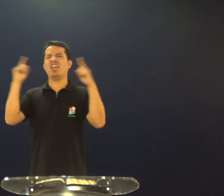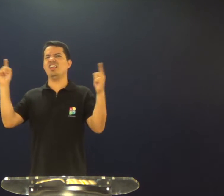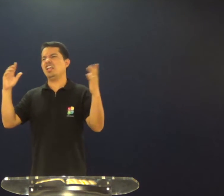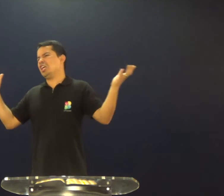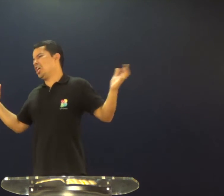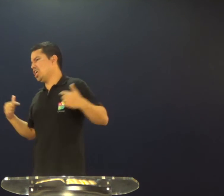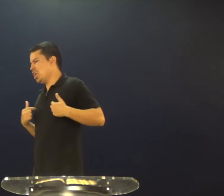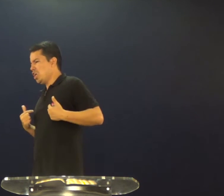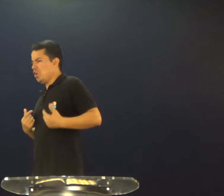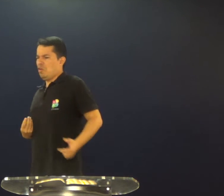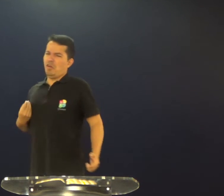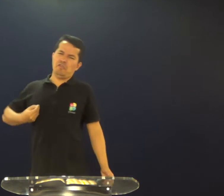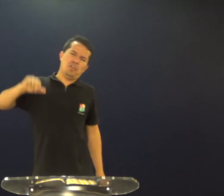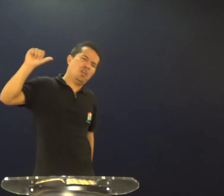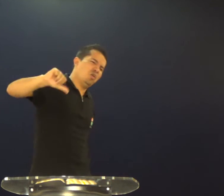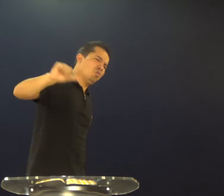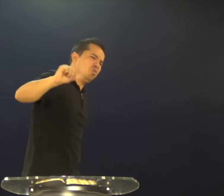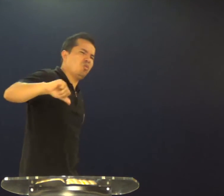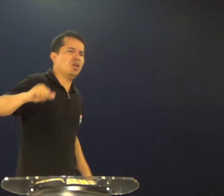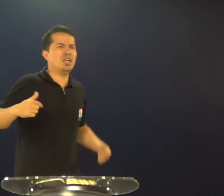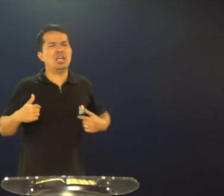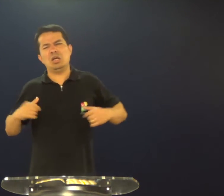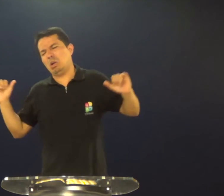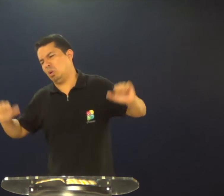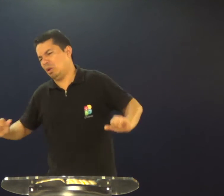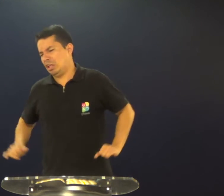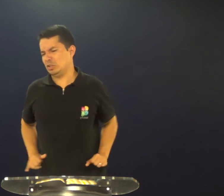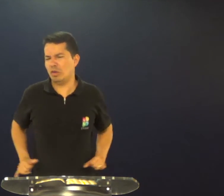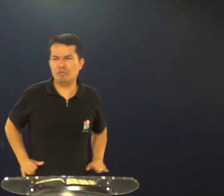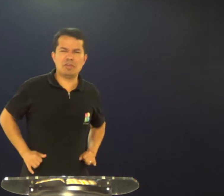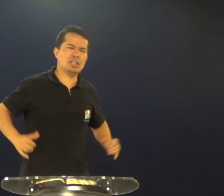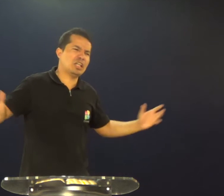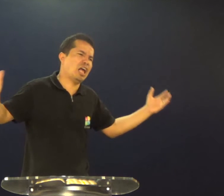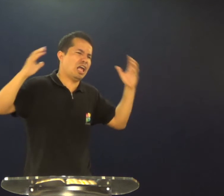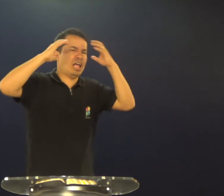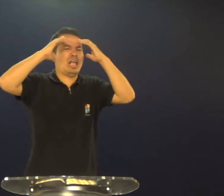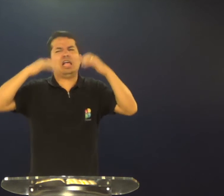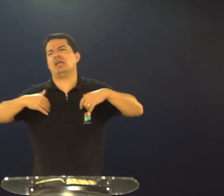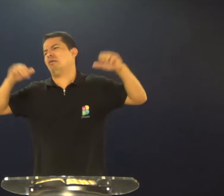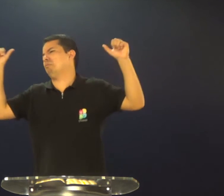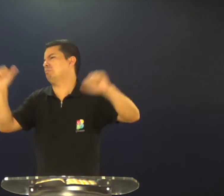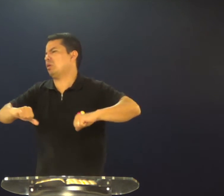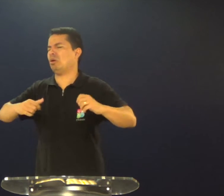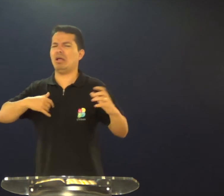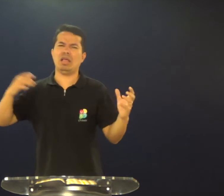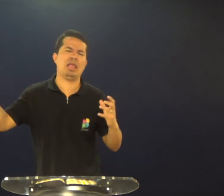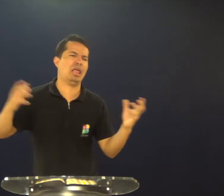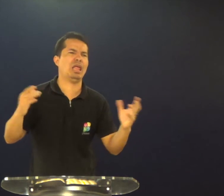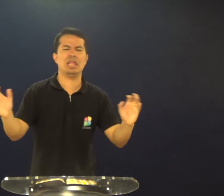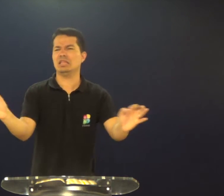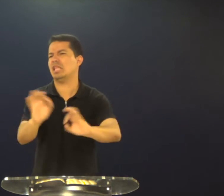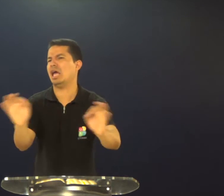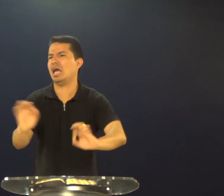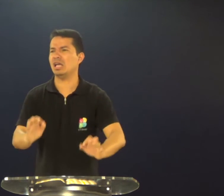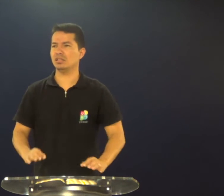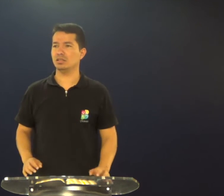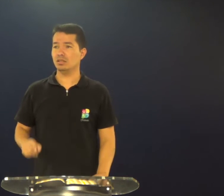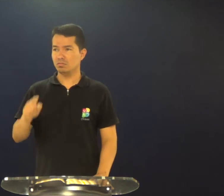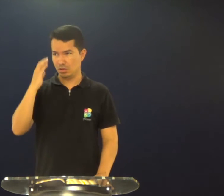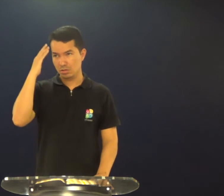uma pessoa que sempre reclama, por exemplo, minha vida está péssima, estou sofrendo, está ruim, não tem